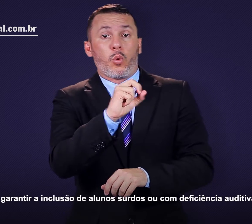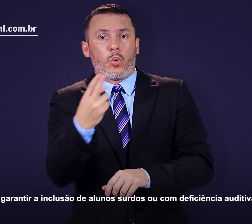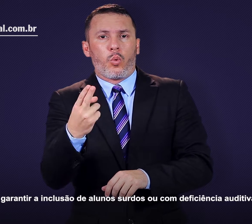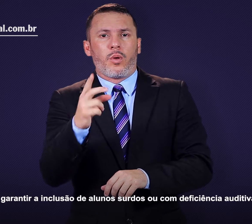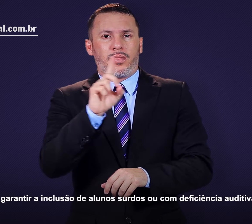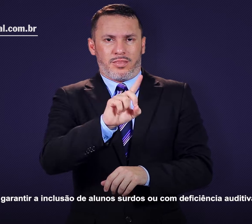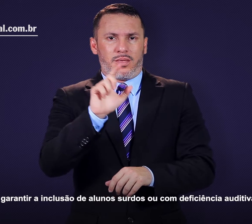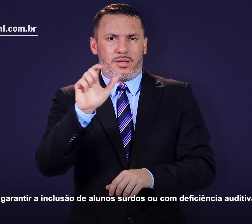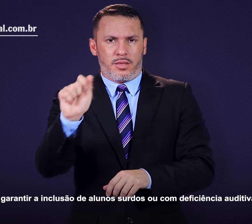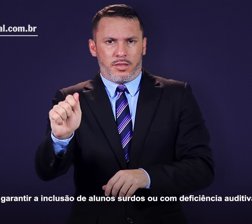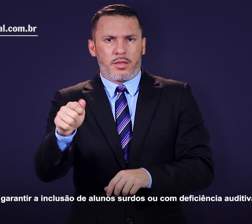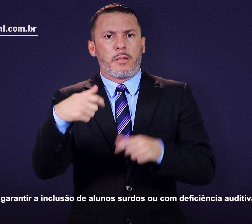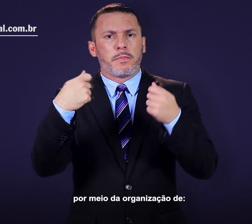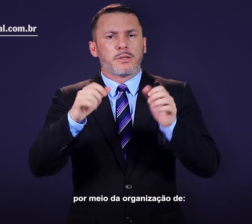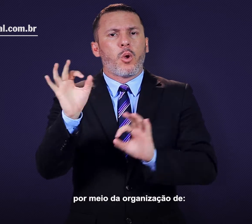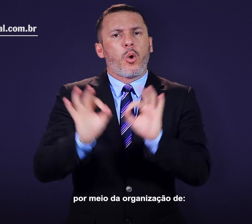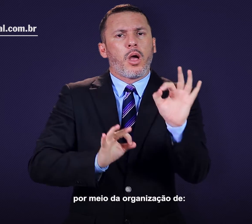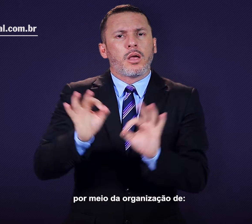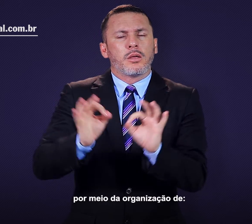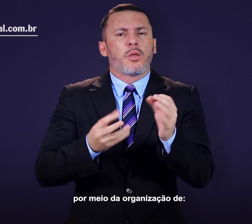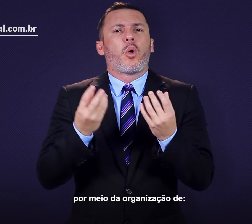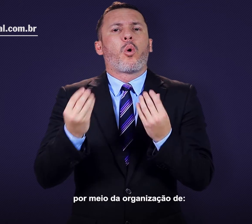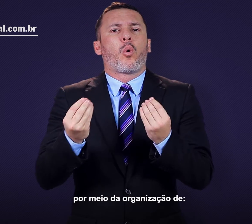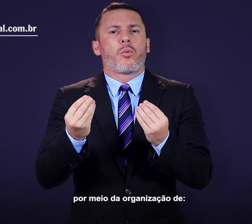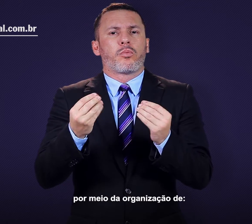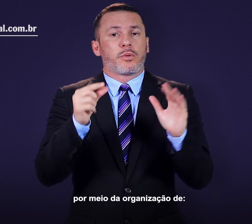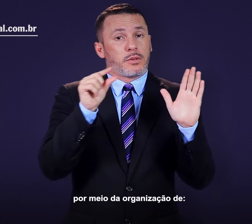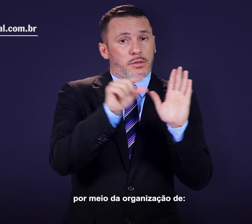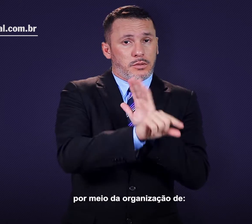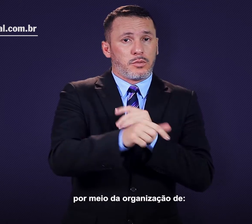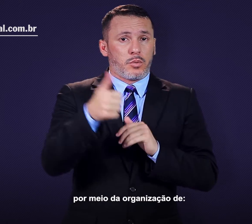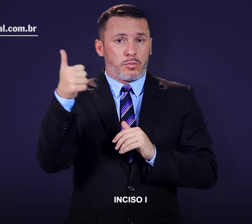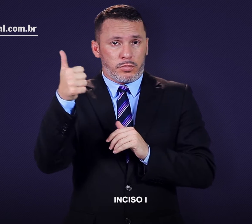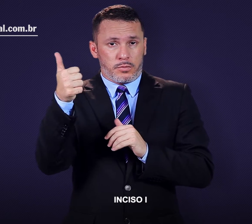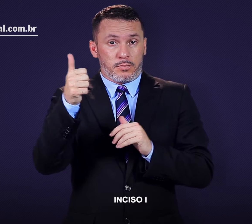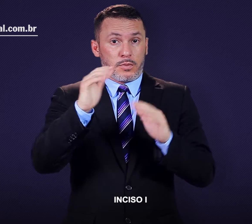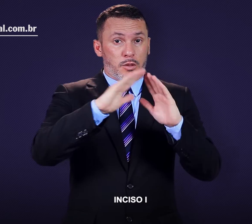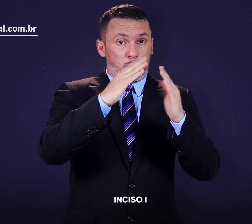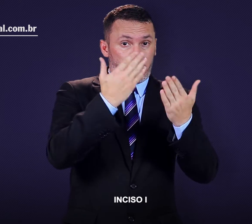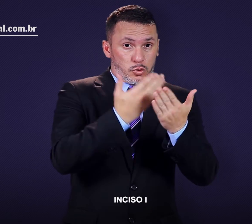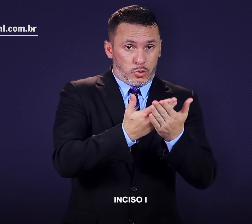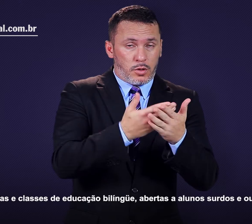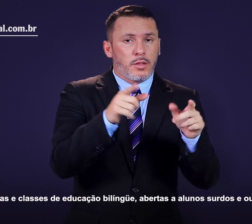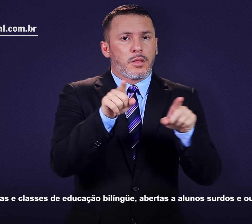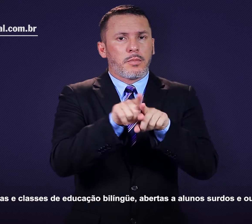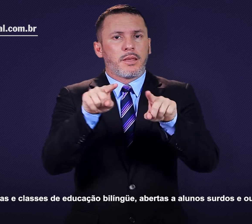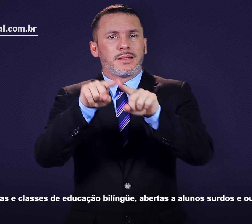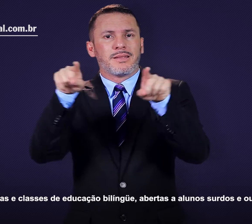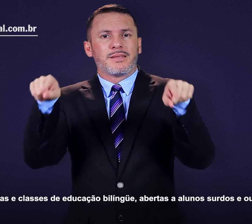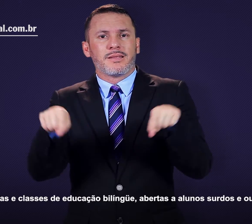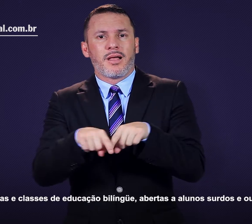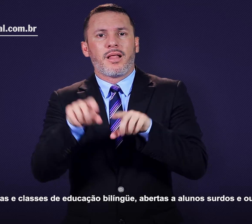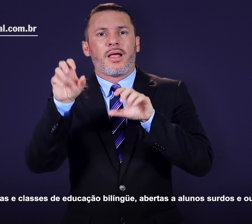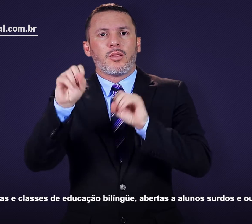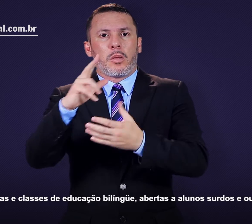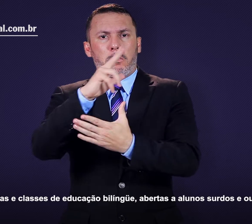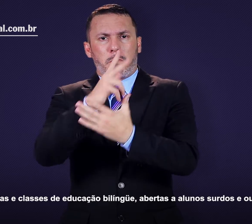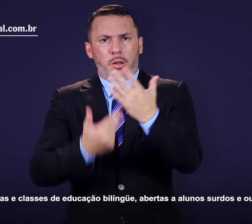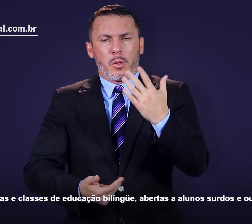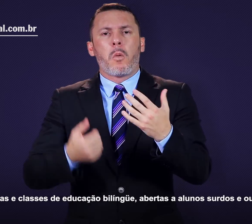deficiência auditiva por meio da organização de... Inciso 1. Escolas e classes de educação bilíngue